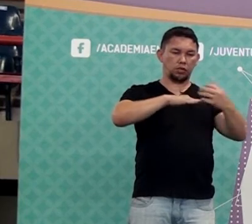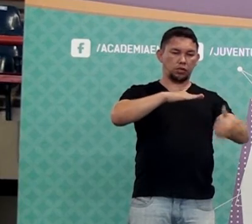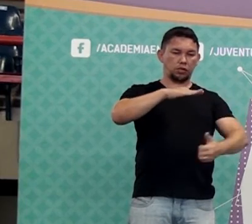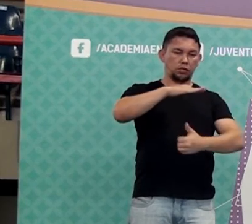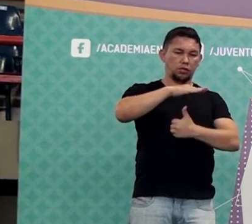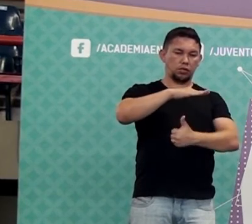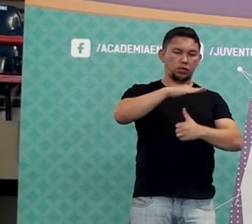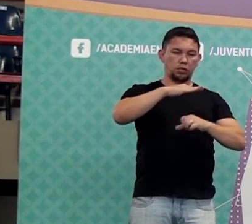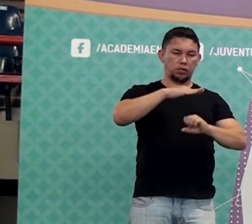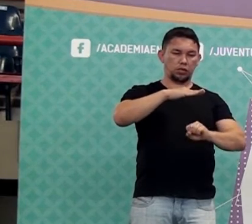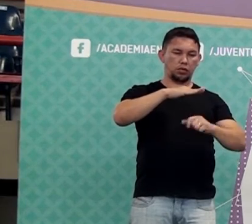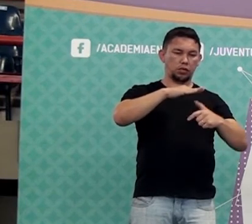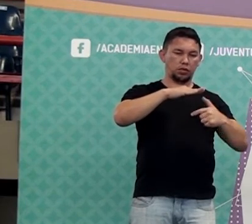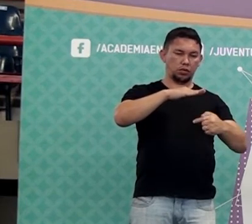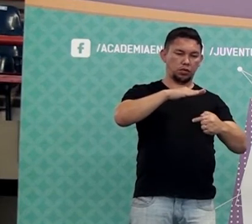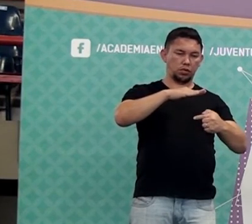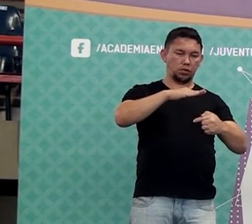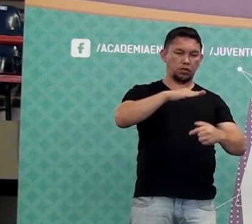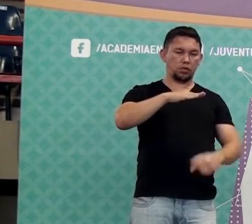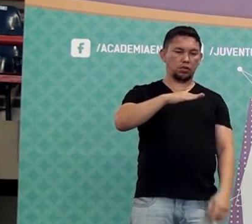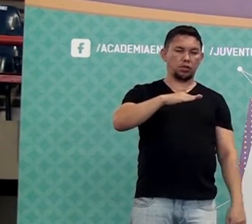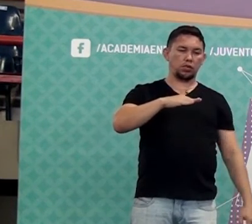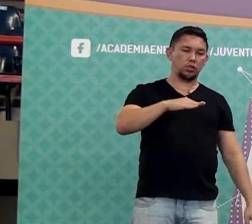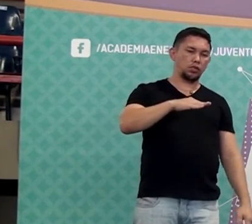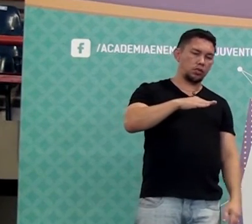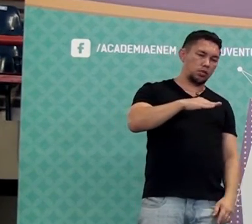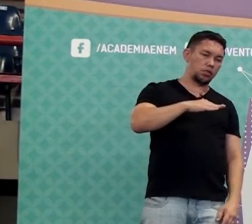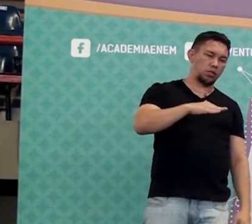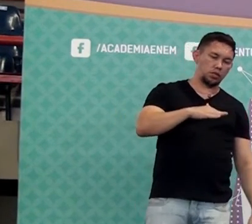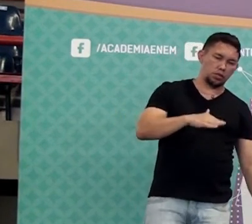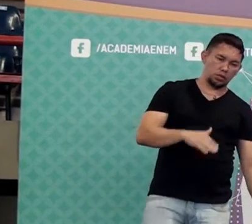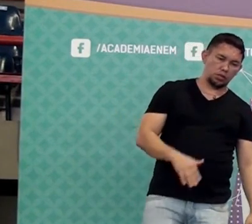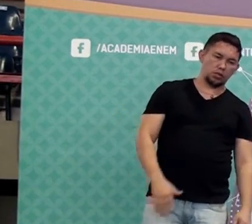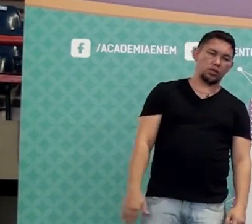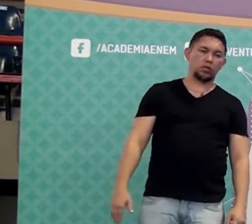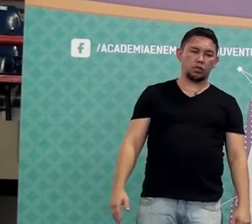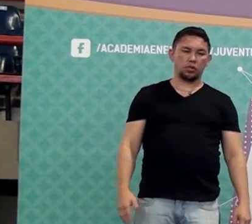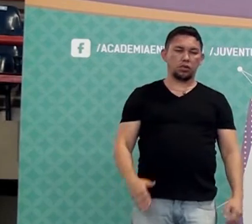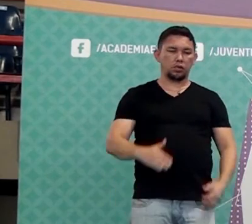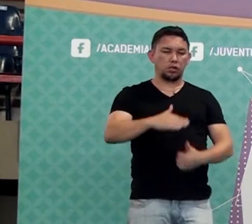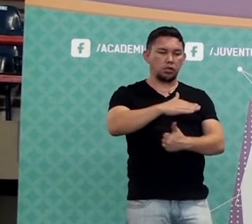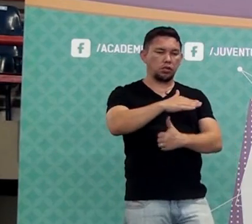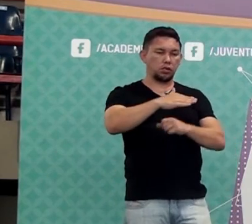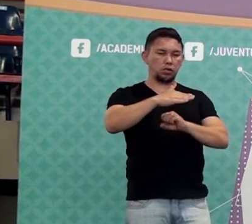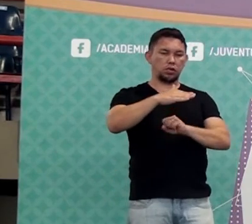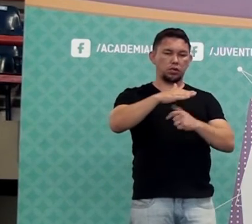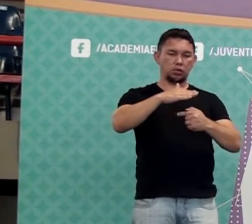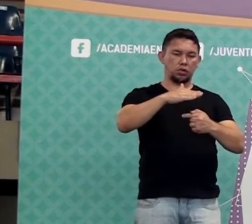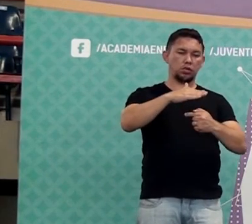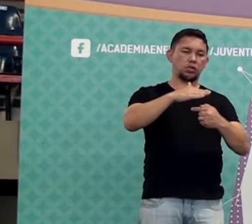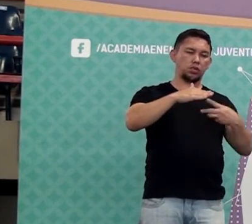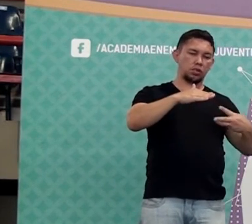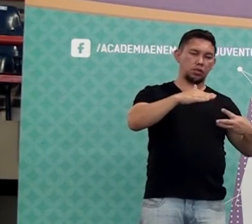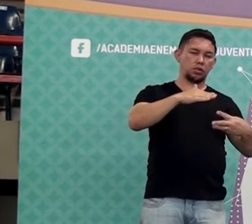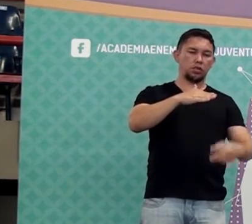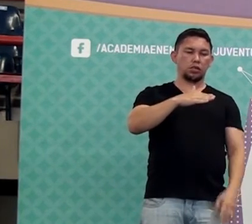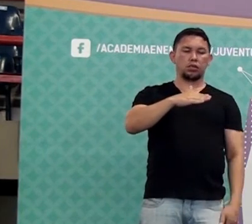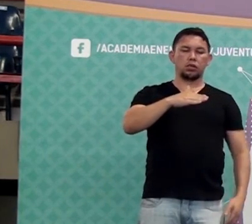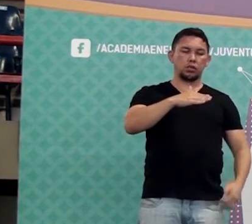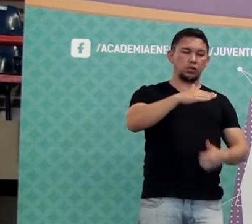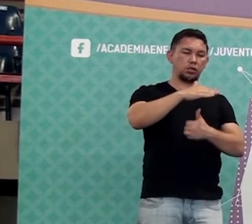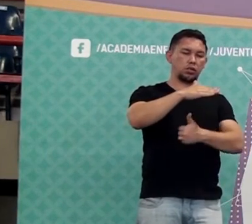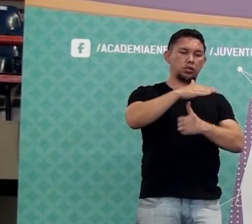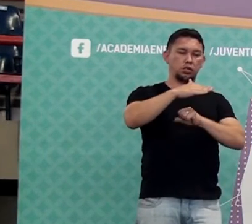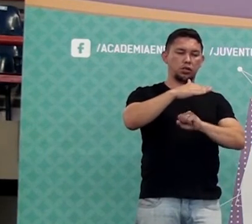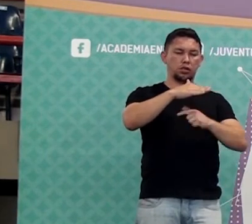fácil. Pega o valor final e divide pelo valor inicial. Era 234. Passou para